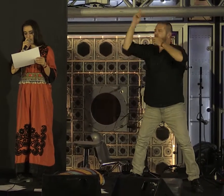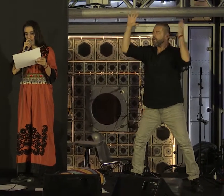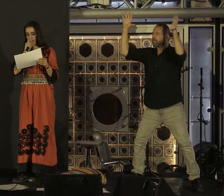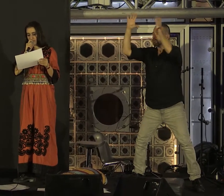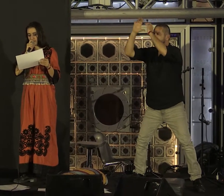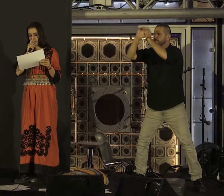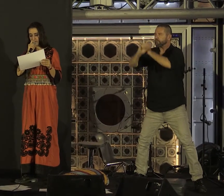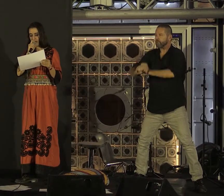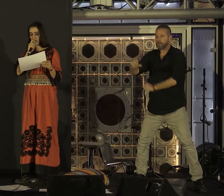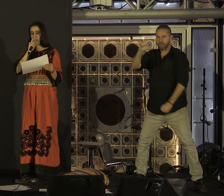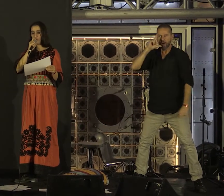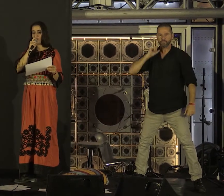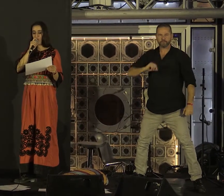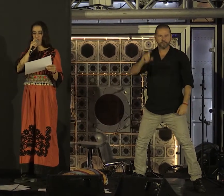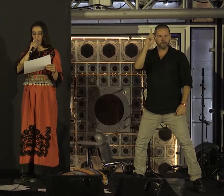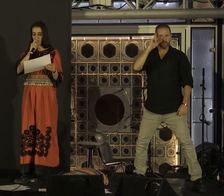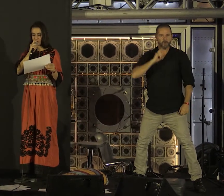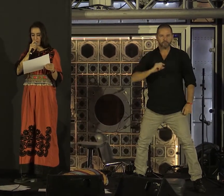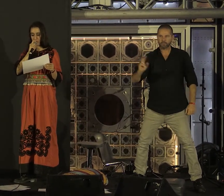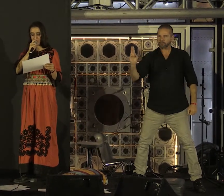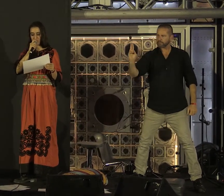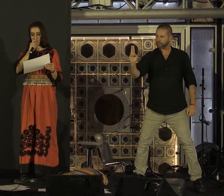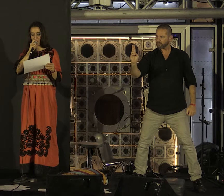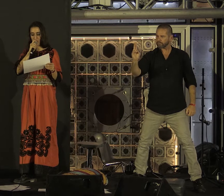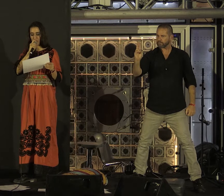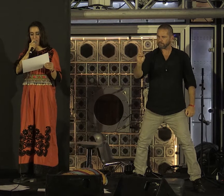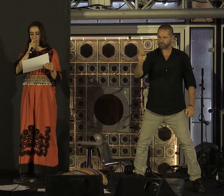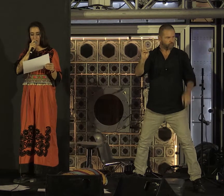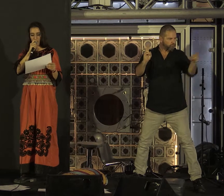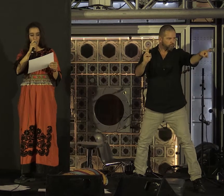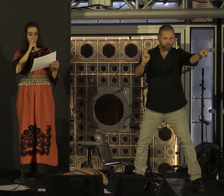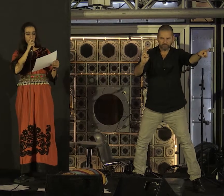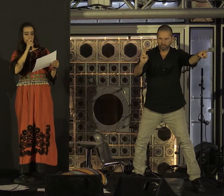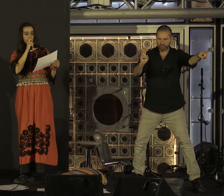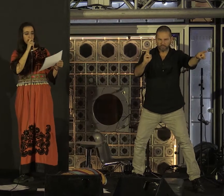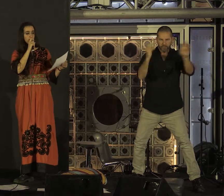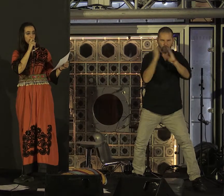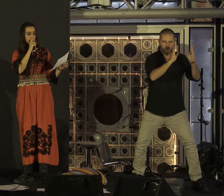ruelle, attend le tueur, obséquieux, froid. Bonsoir monsieur, vous allez mourir.